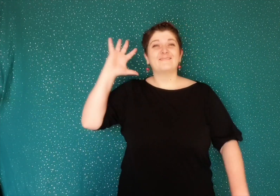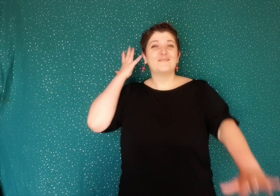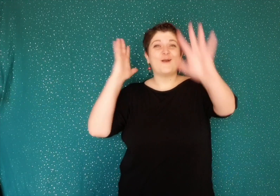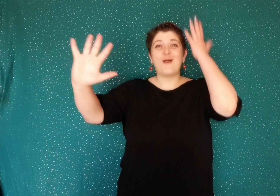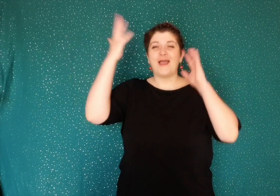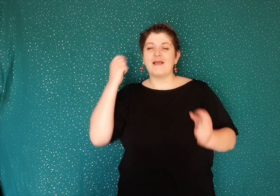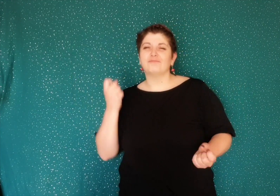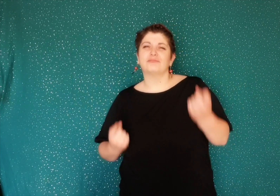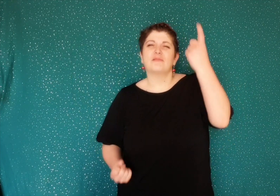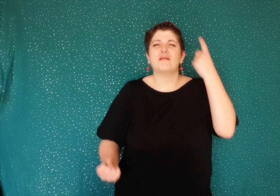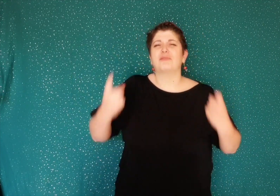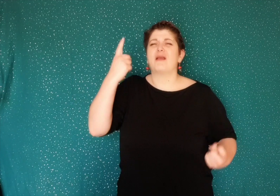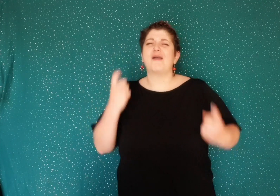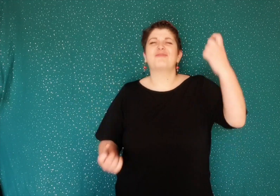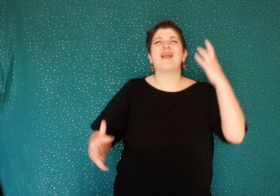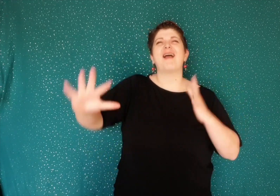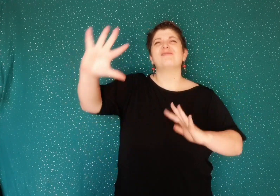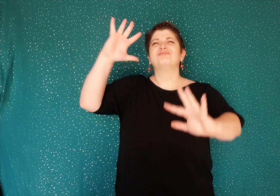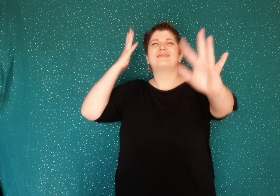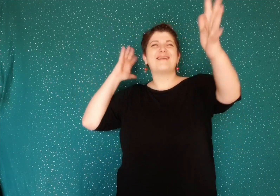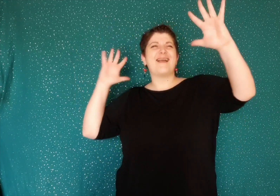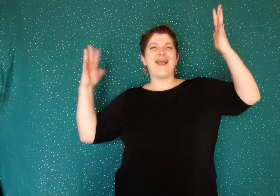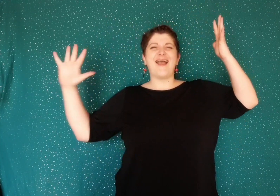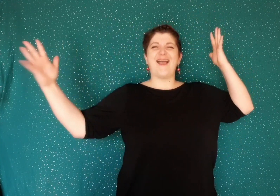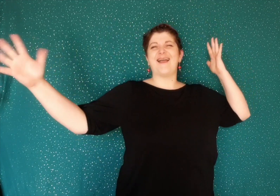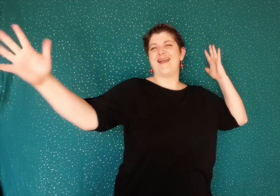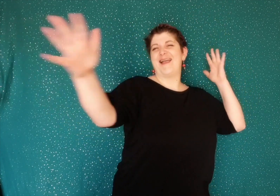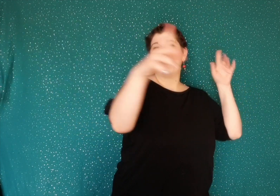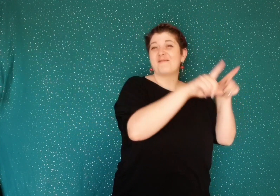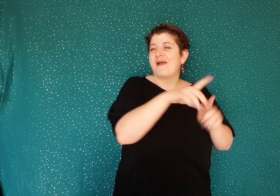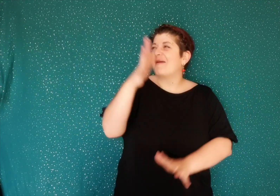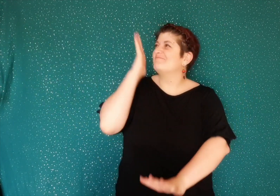la forêt la doucement retrouve son allure d'antan